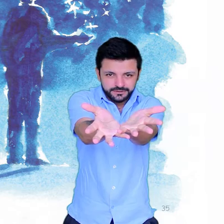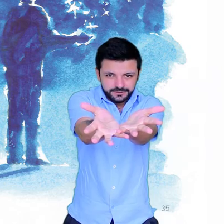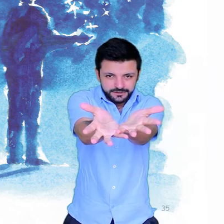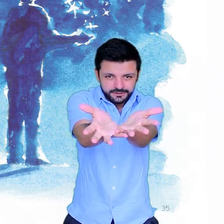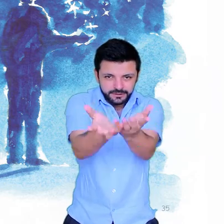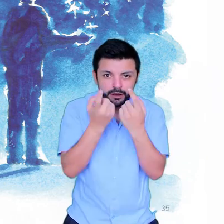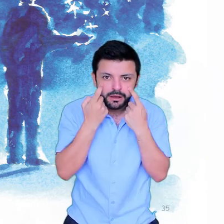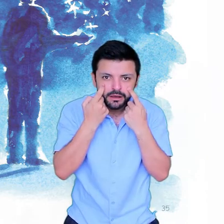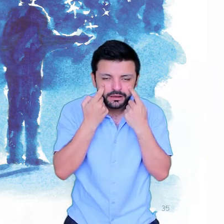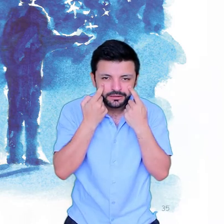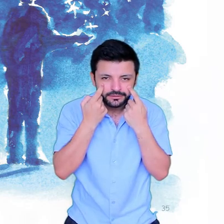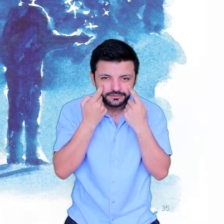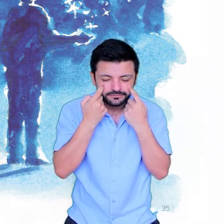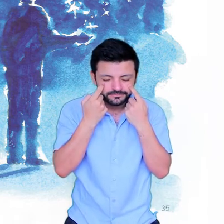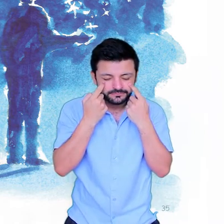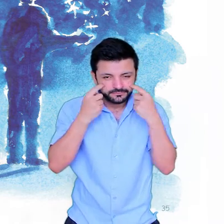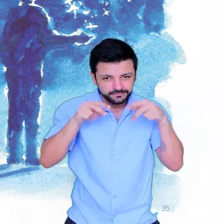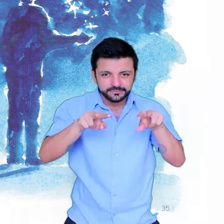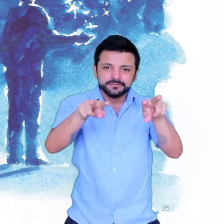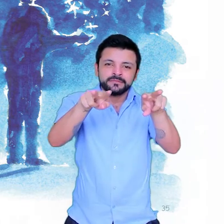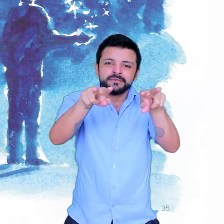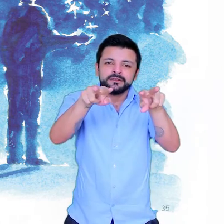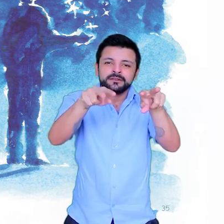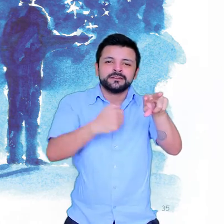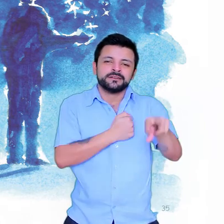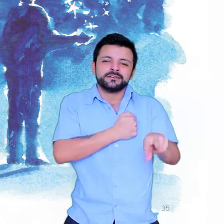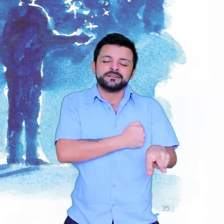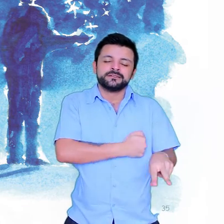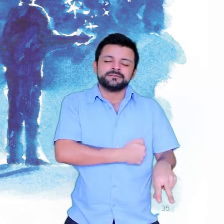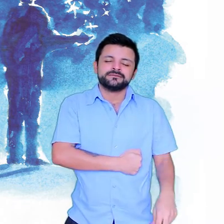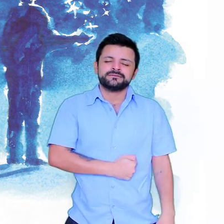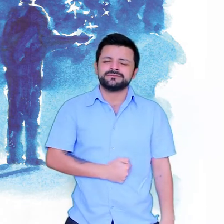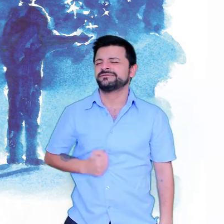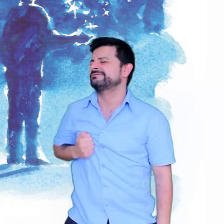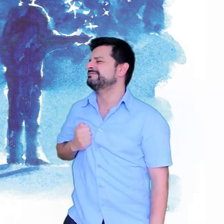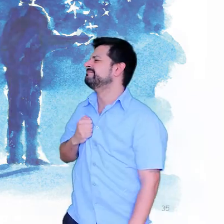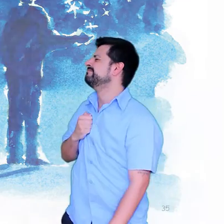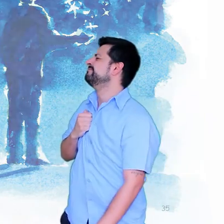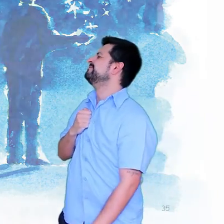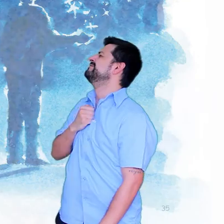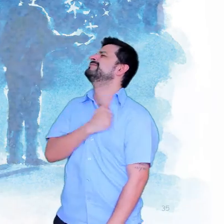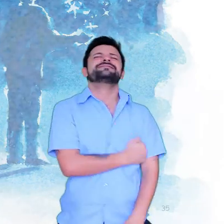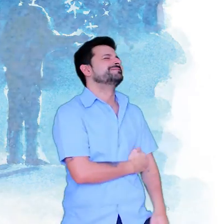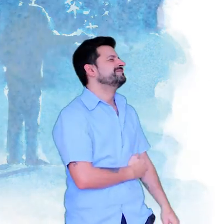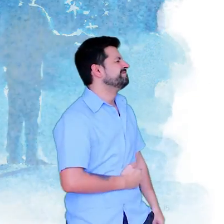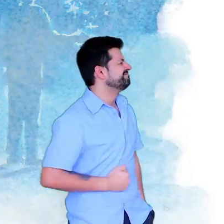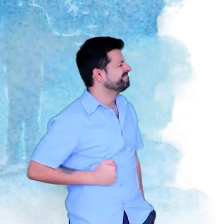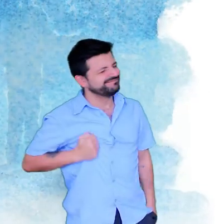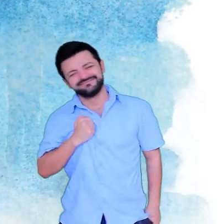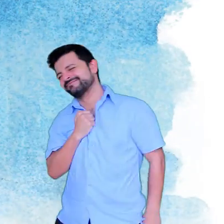olhar A tua saudade Arde Arde Arde